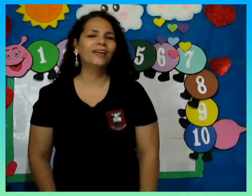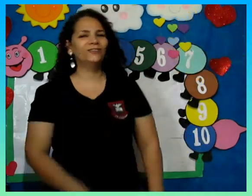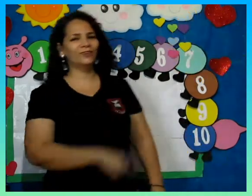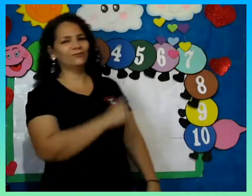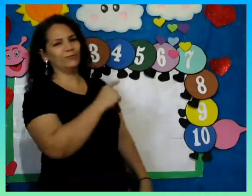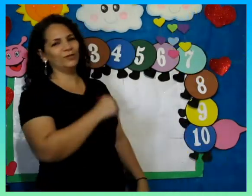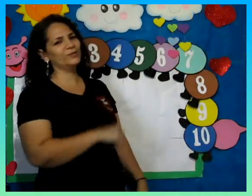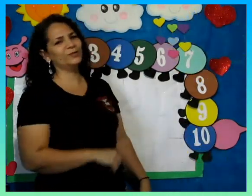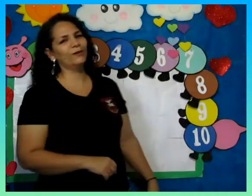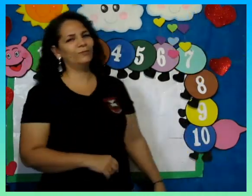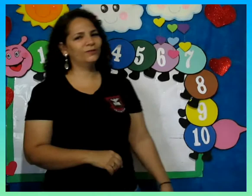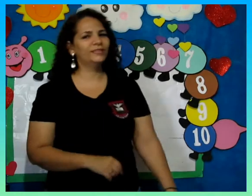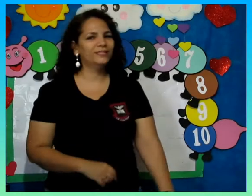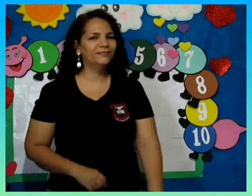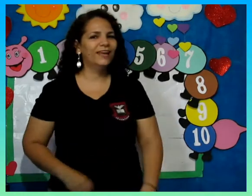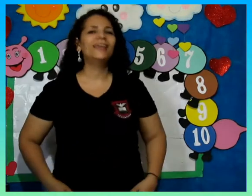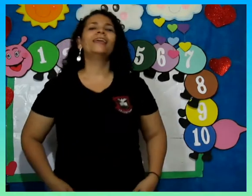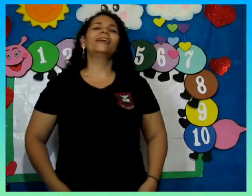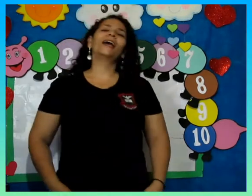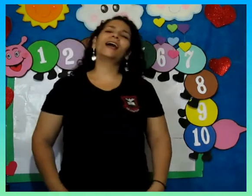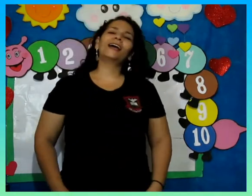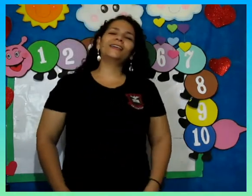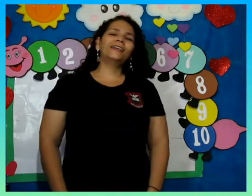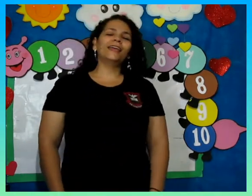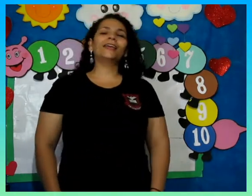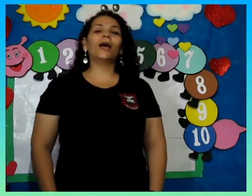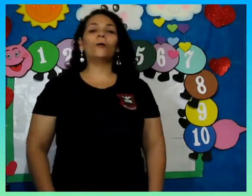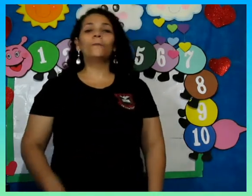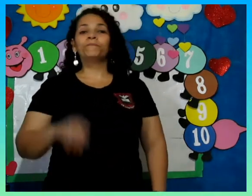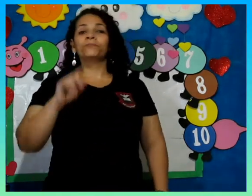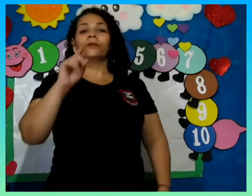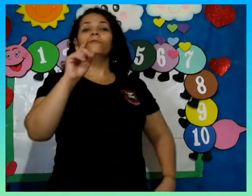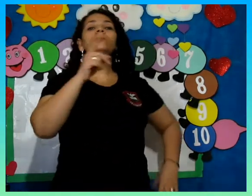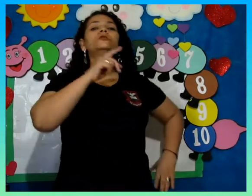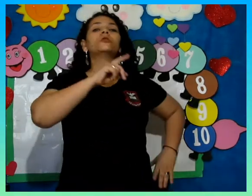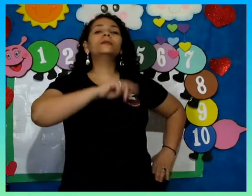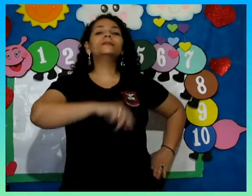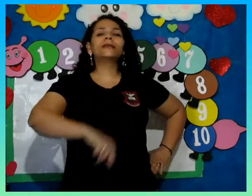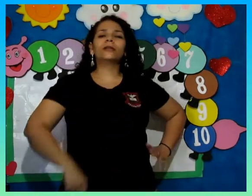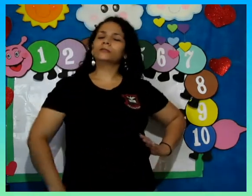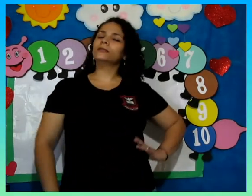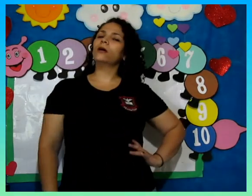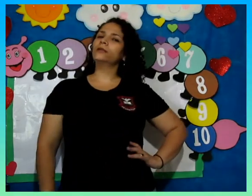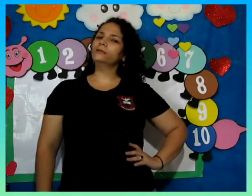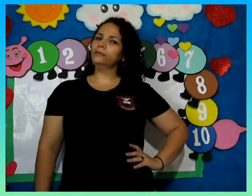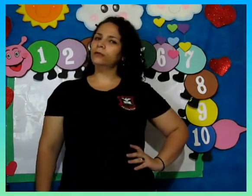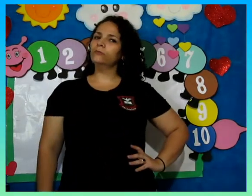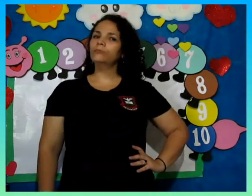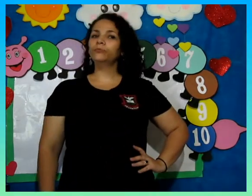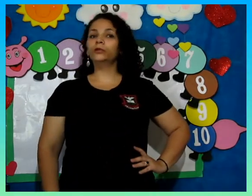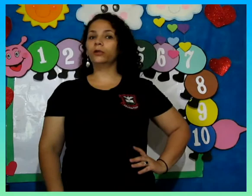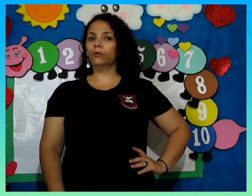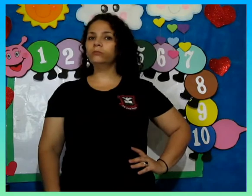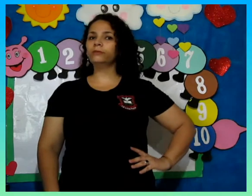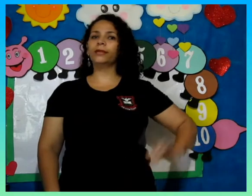o nosso amigo sol é muito lindo, né? Ai, que legal! Vamos começar a nossa aula, então, porque ontem